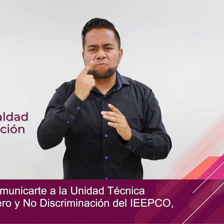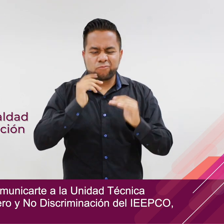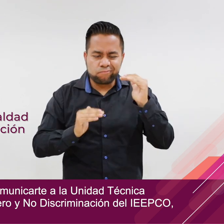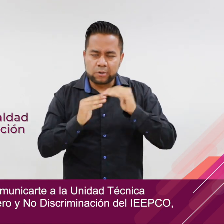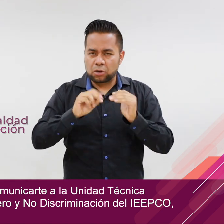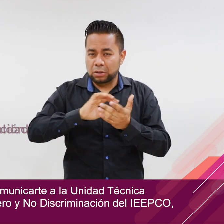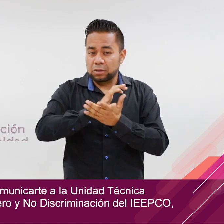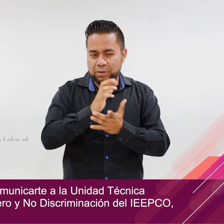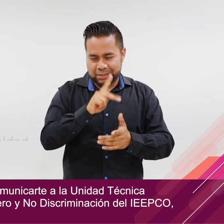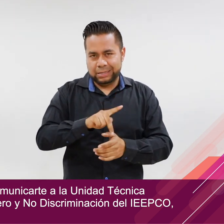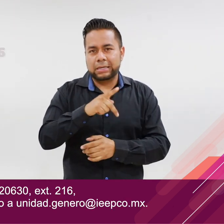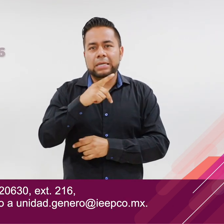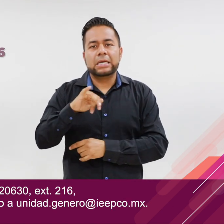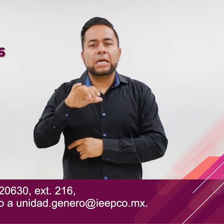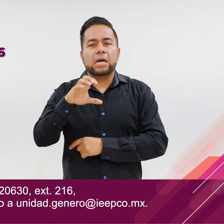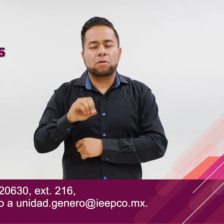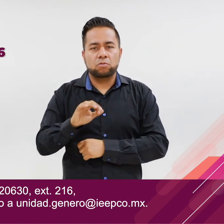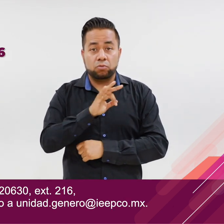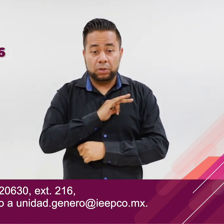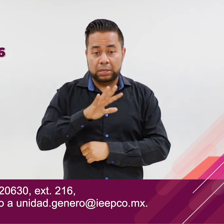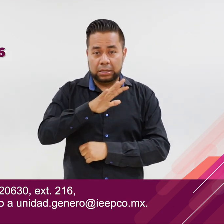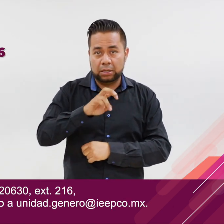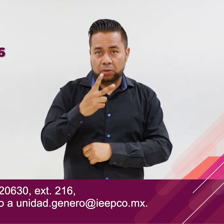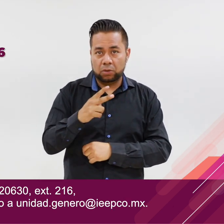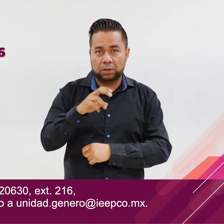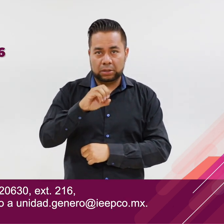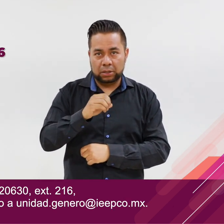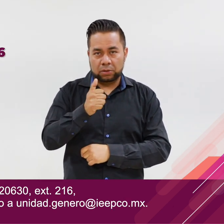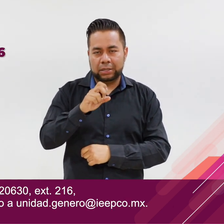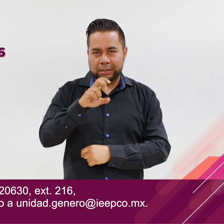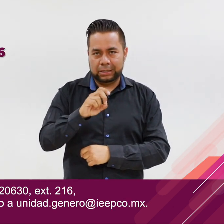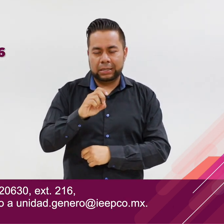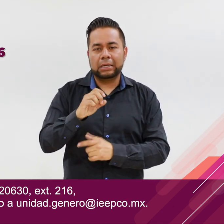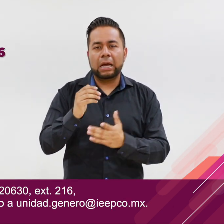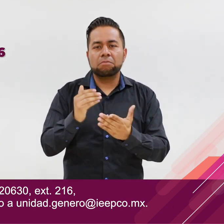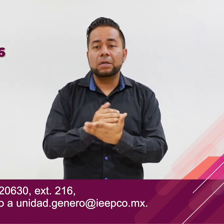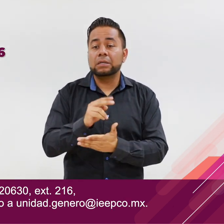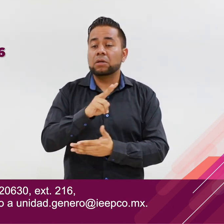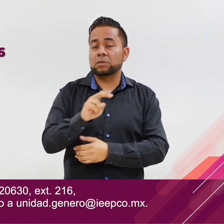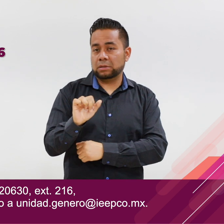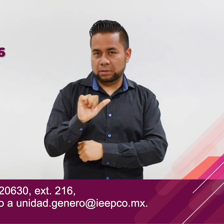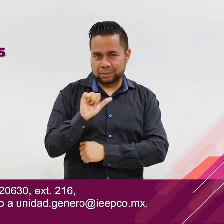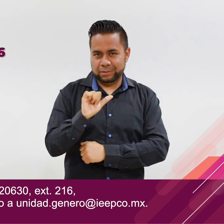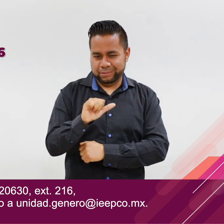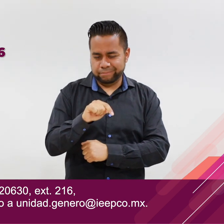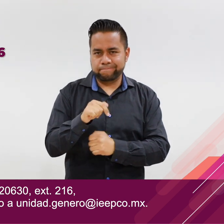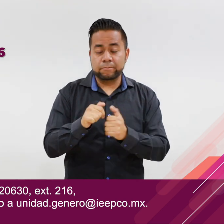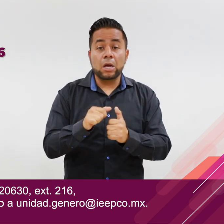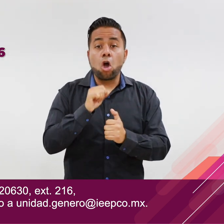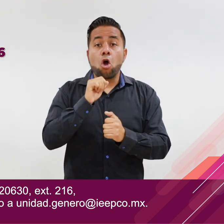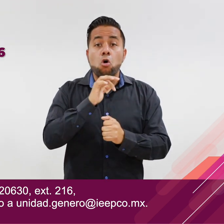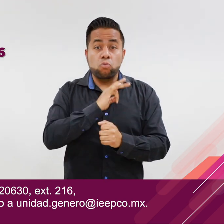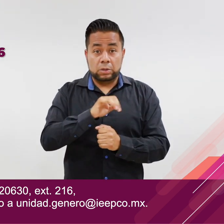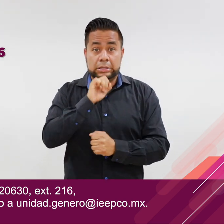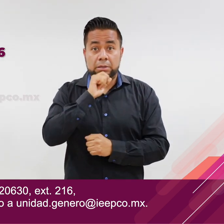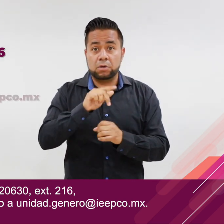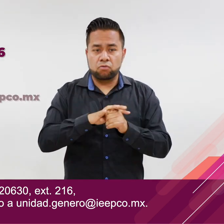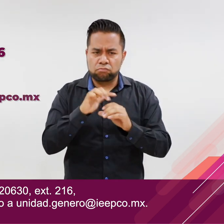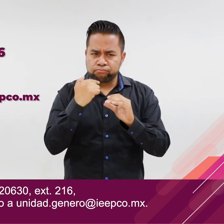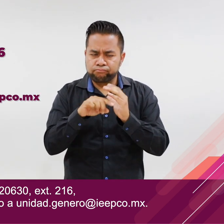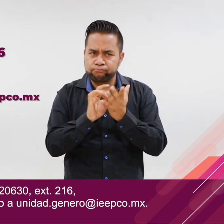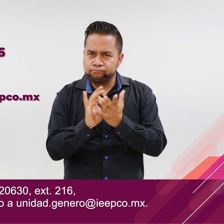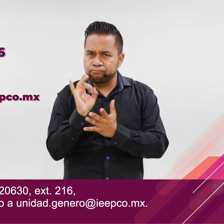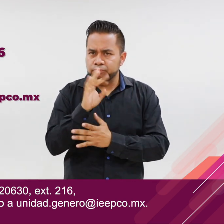Discriminación del IEPCO al 502-0630 ext. 216 o envíanos un correo